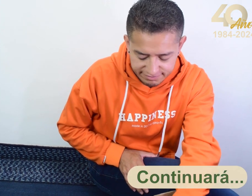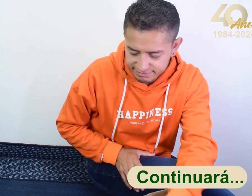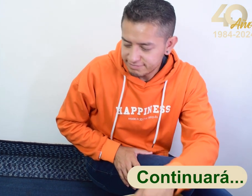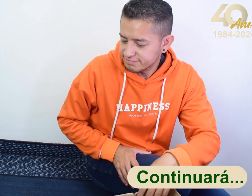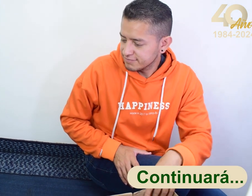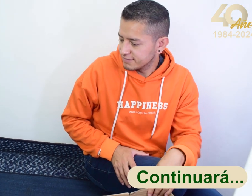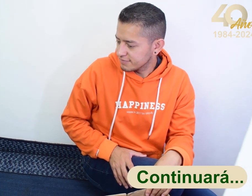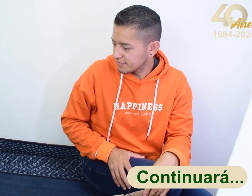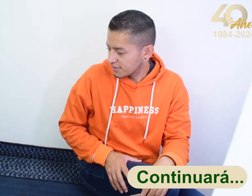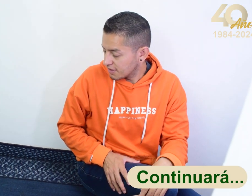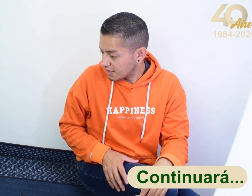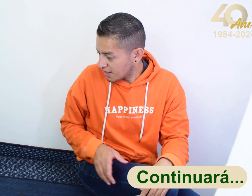Félix Pinedo,